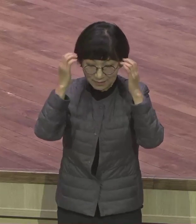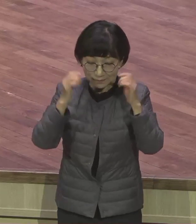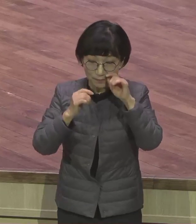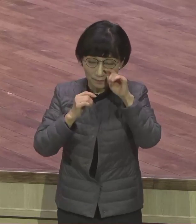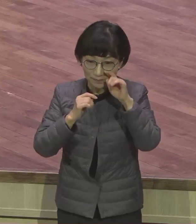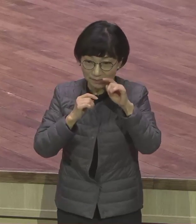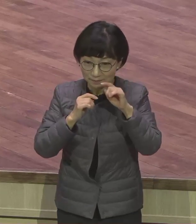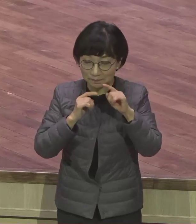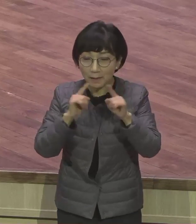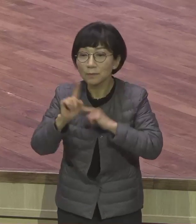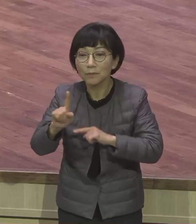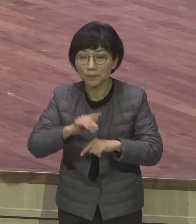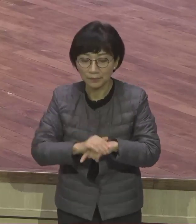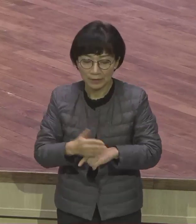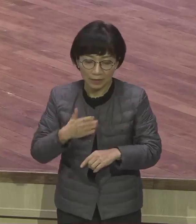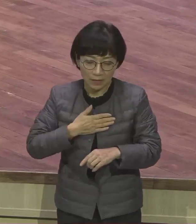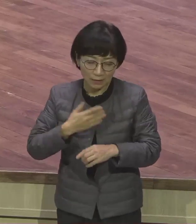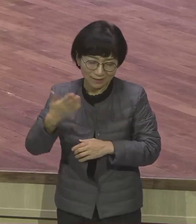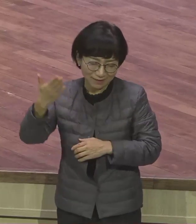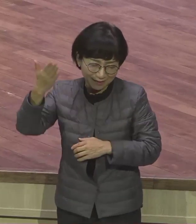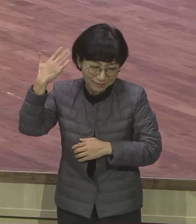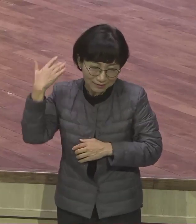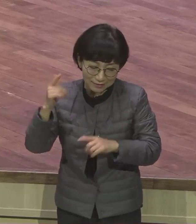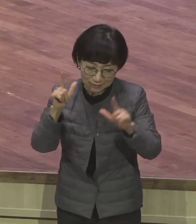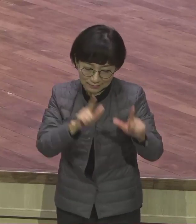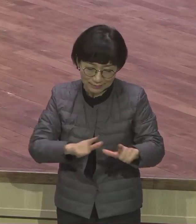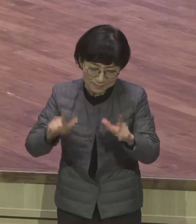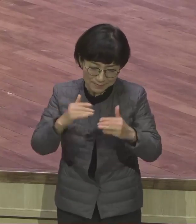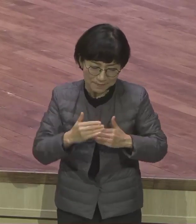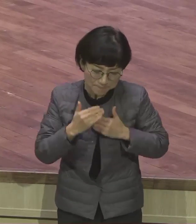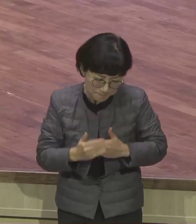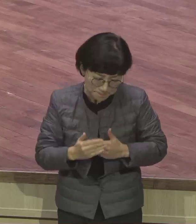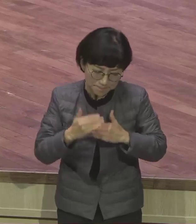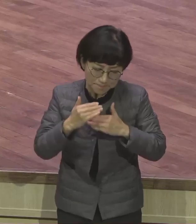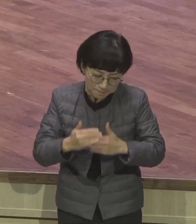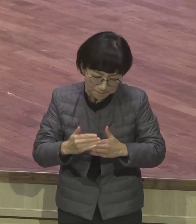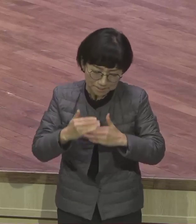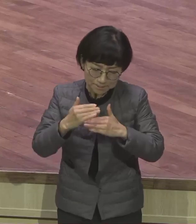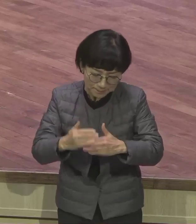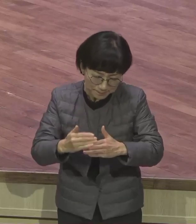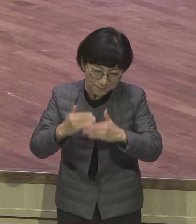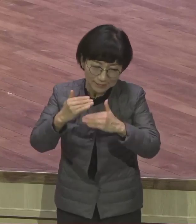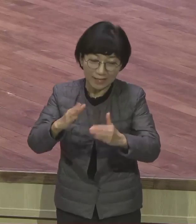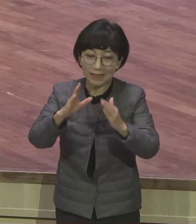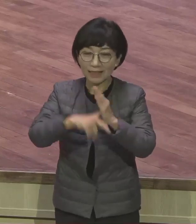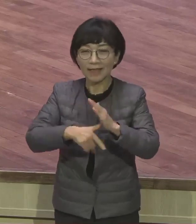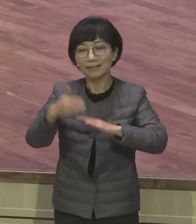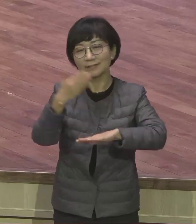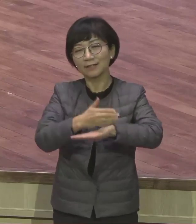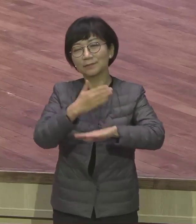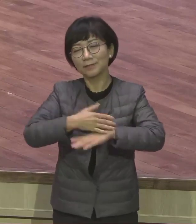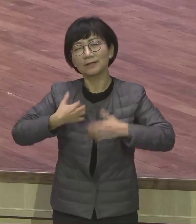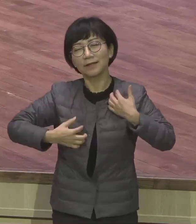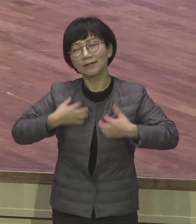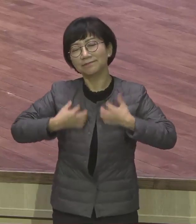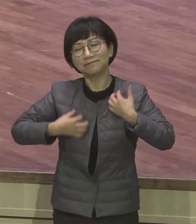거치면서 너무너무 행복하고 즐겁게 감사하고 기쁘게 살았어요. 그러면서 교회를